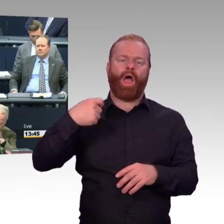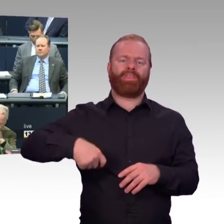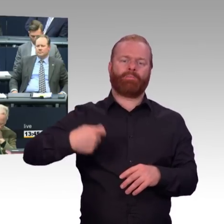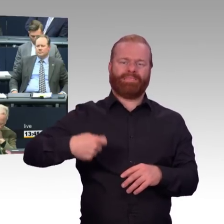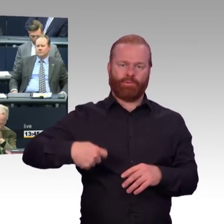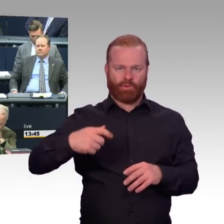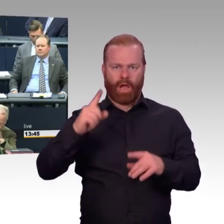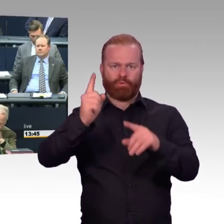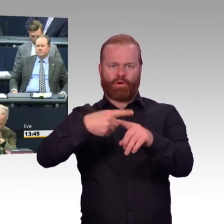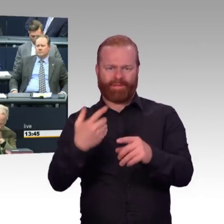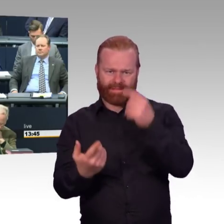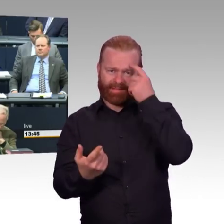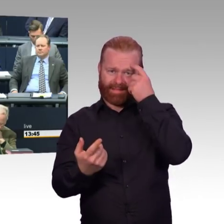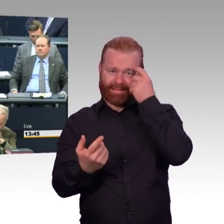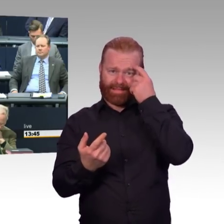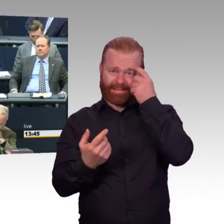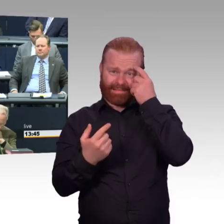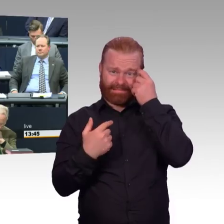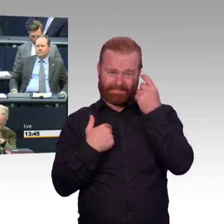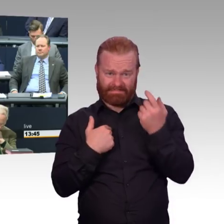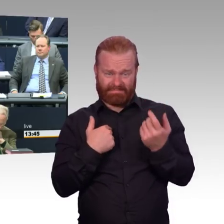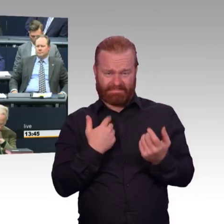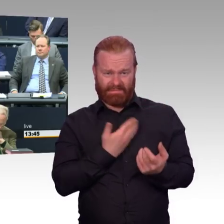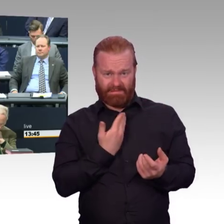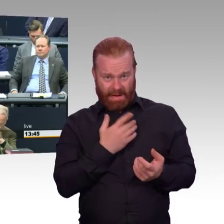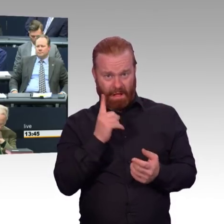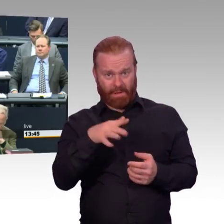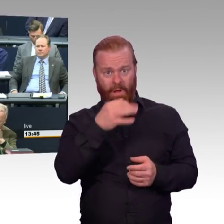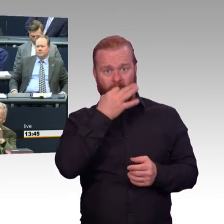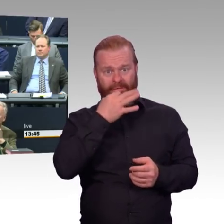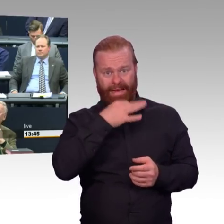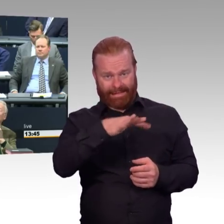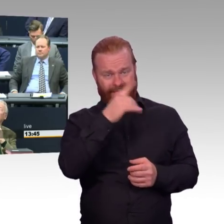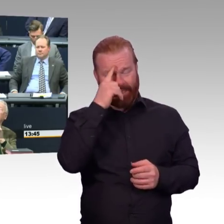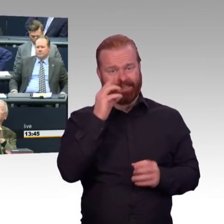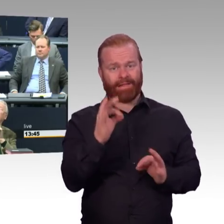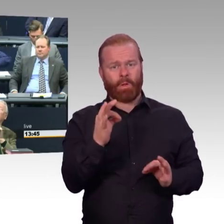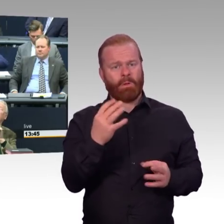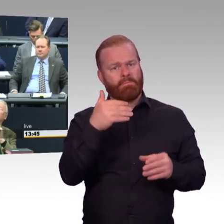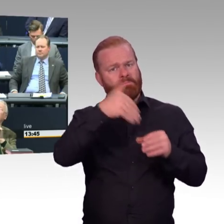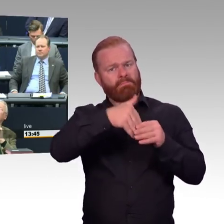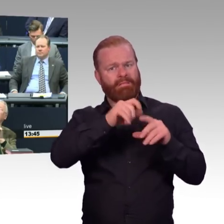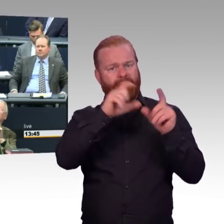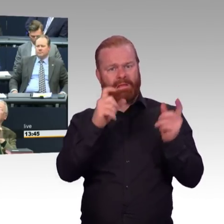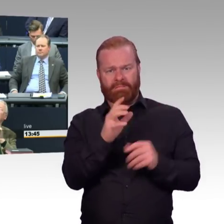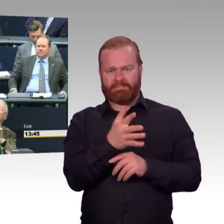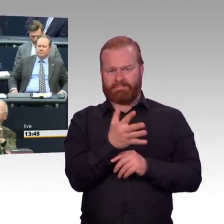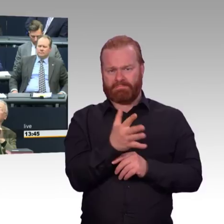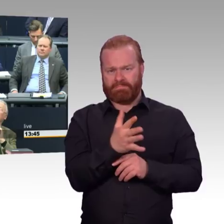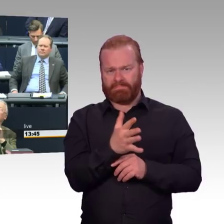fürs Klima demonstrieren oder ob es wirklich darum geht, dass sie sich von Ihnen, von solchen Menschen wie Ihnen beeinflussen